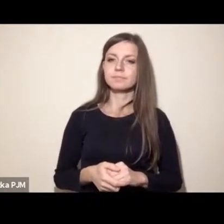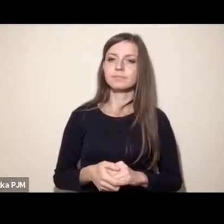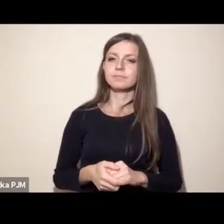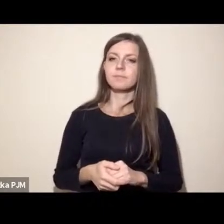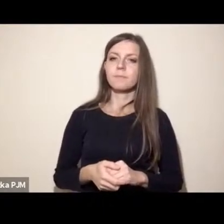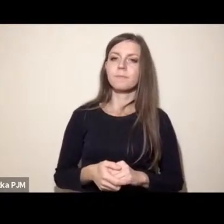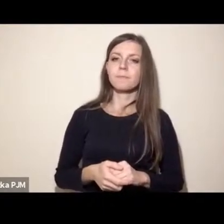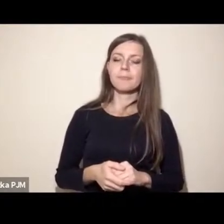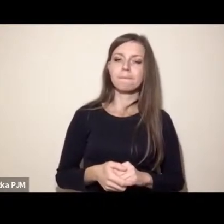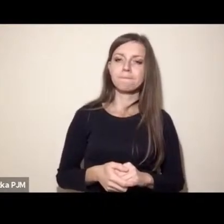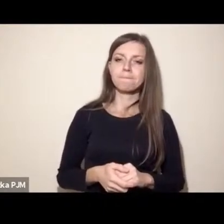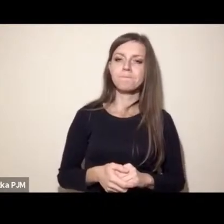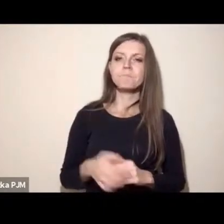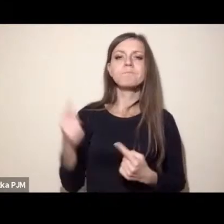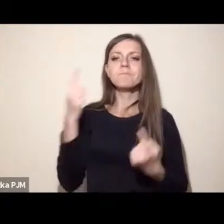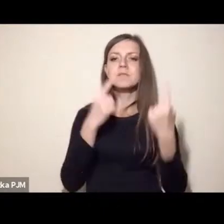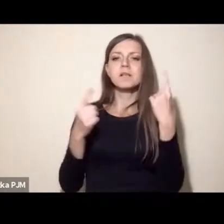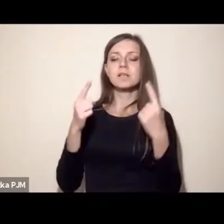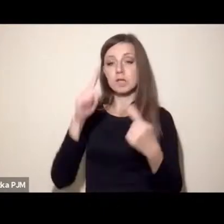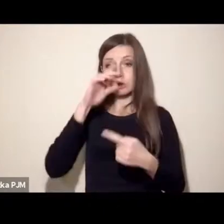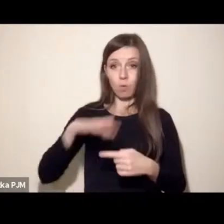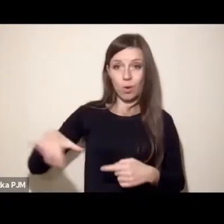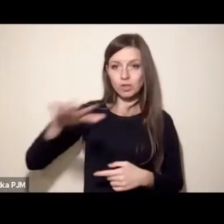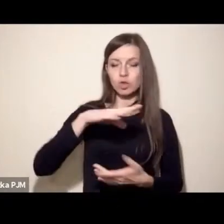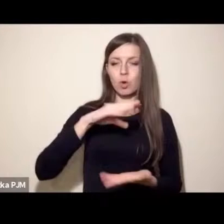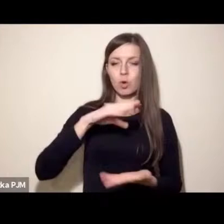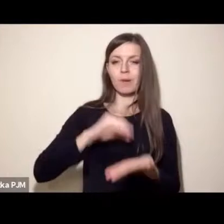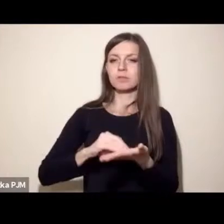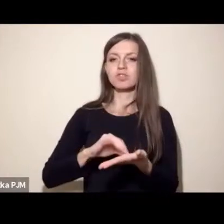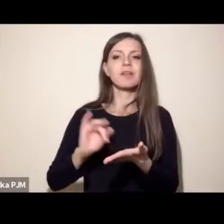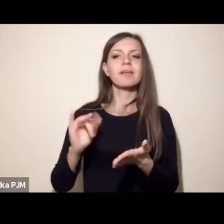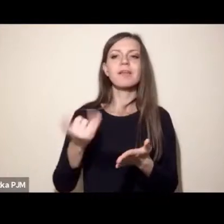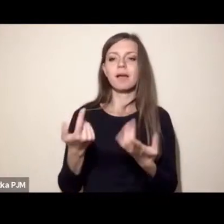czyli tej perspektywy społeczno-praktycznej, jak wdrażać.